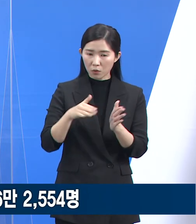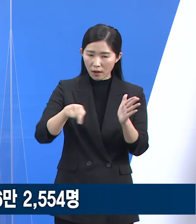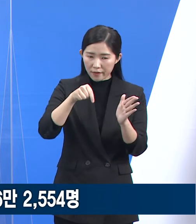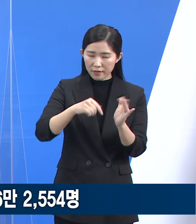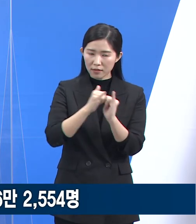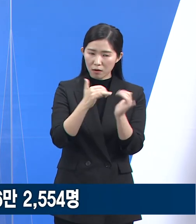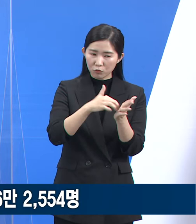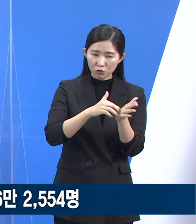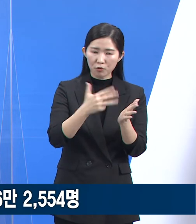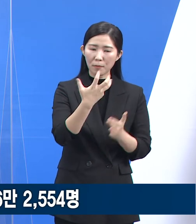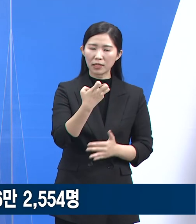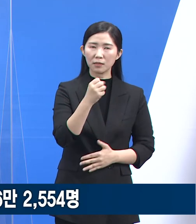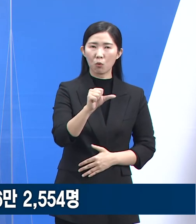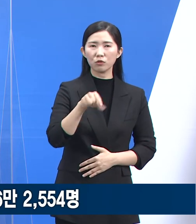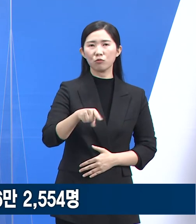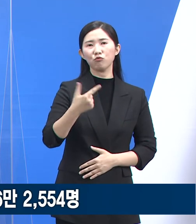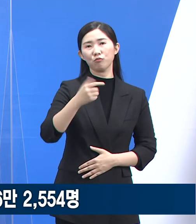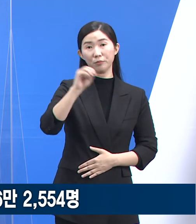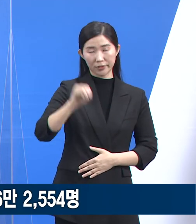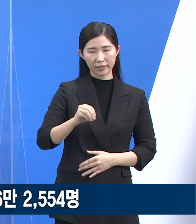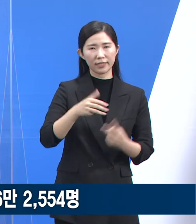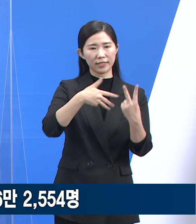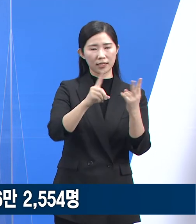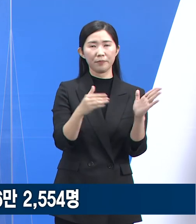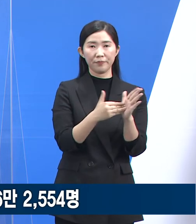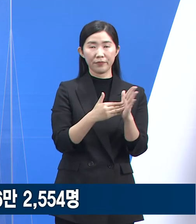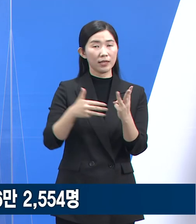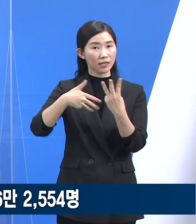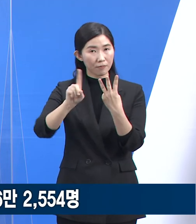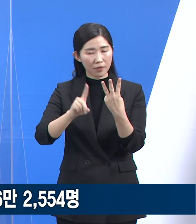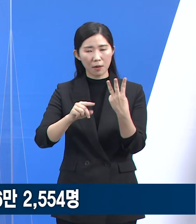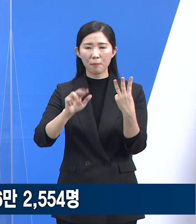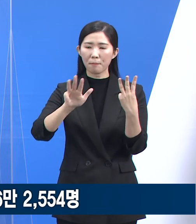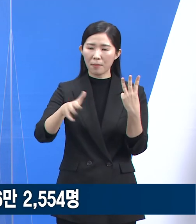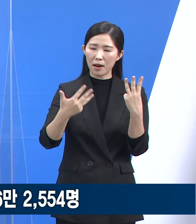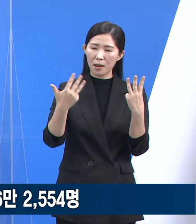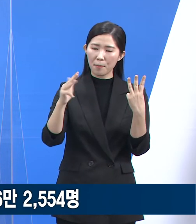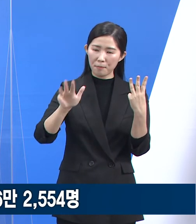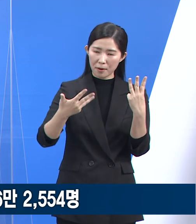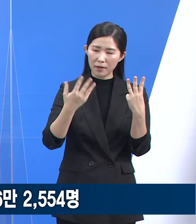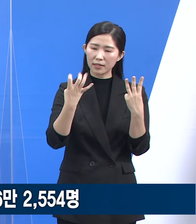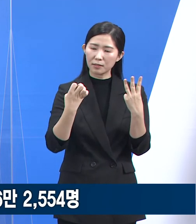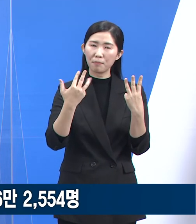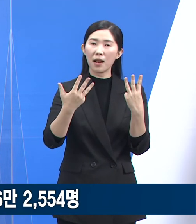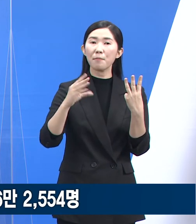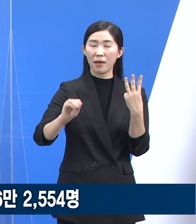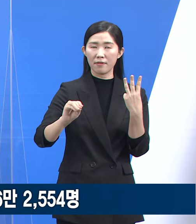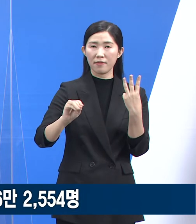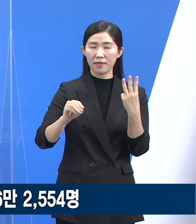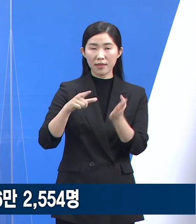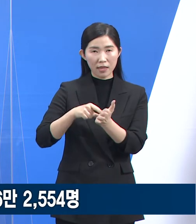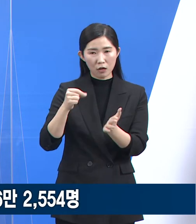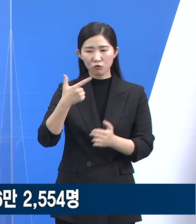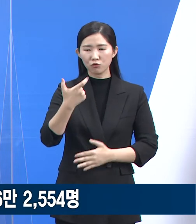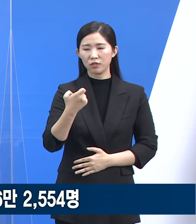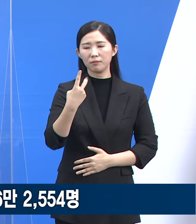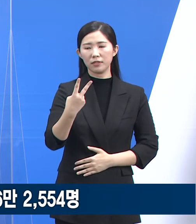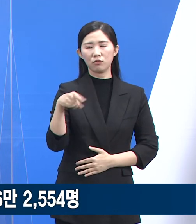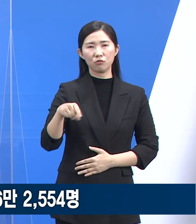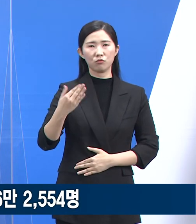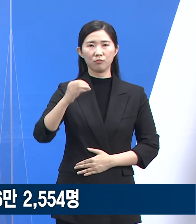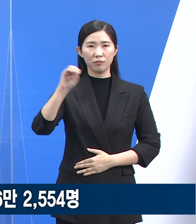86.5%에 해당합니다. 3차 접종자는 848만 2,206명으로 경기도 인구 대비 62.9